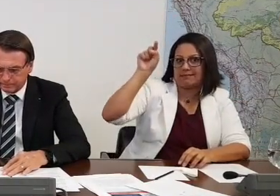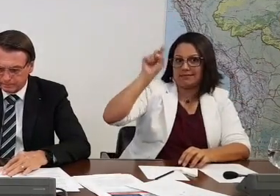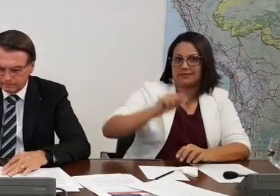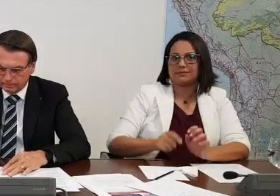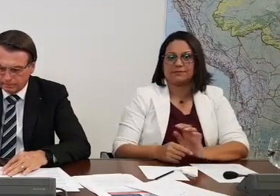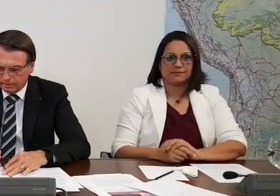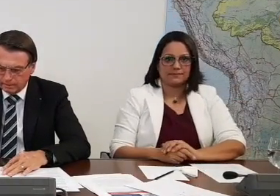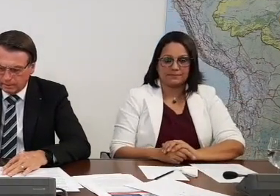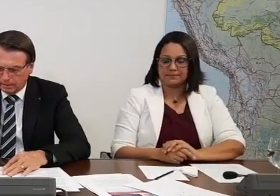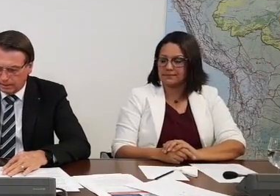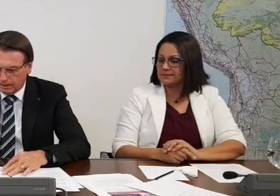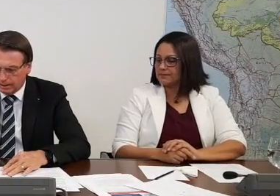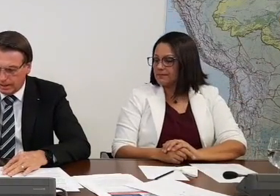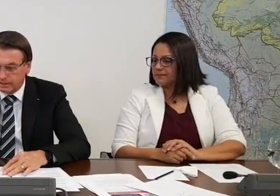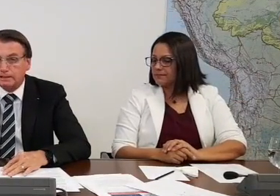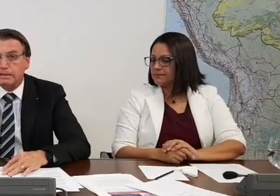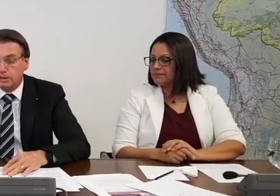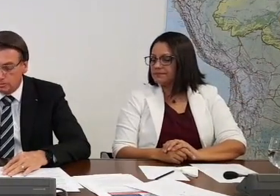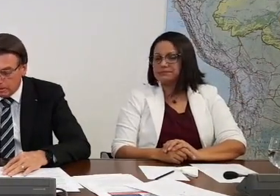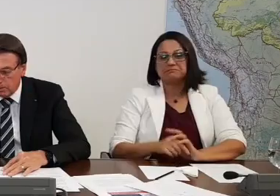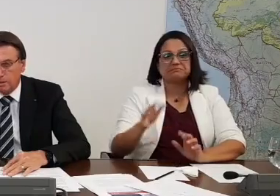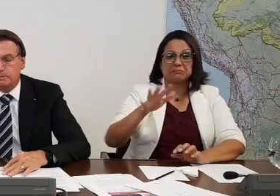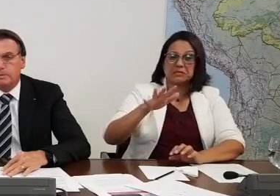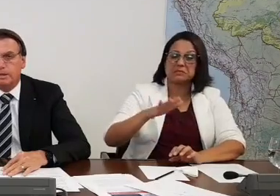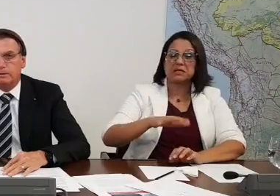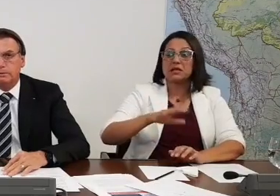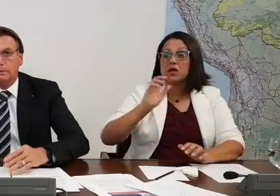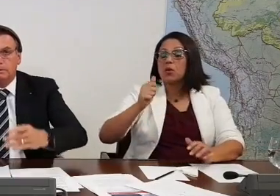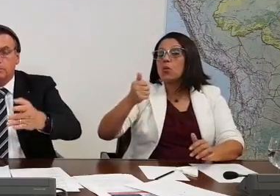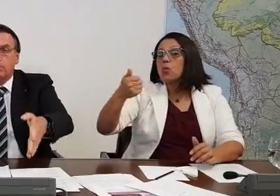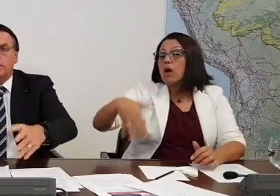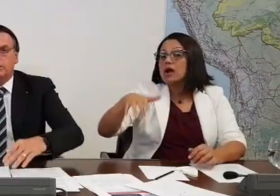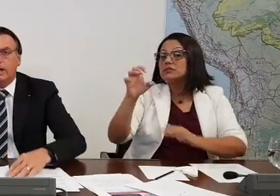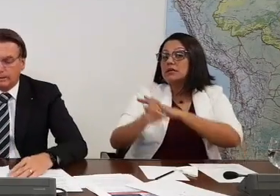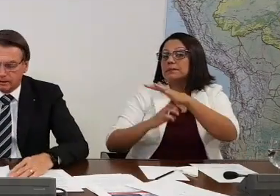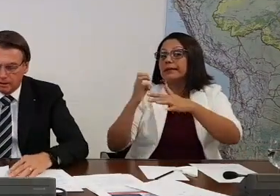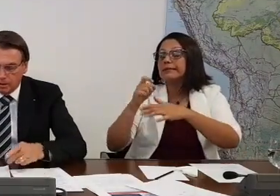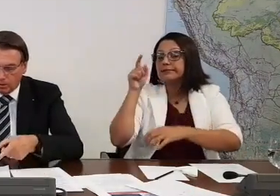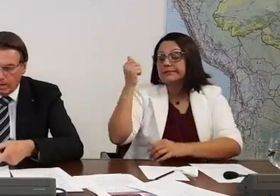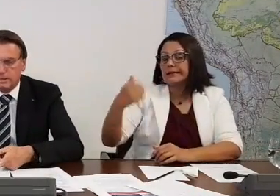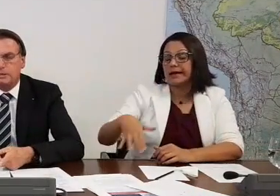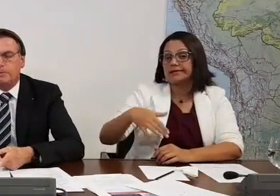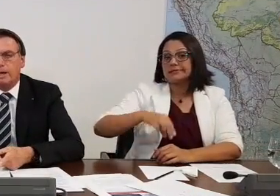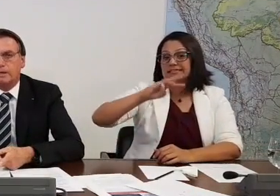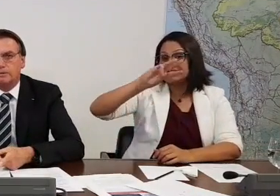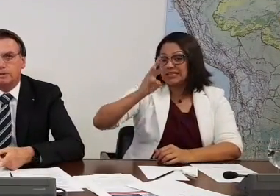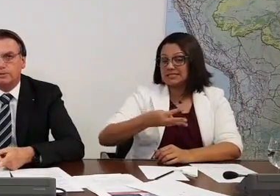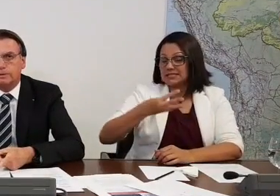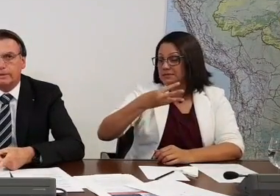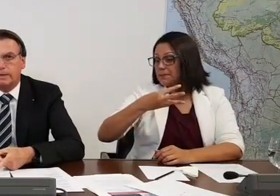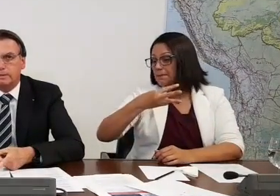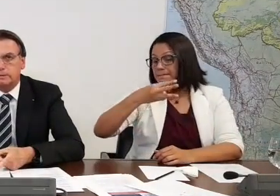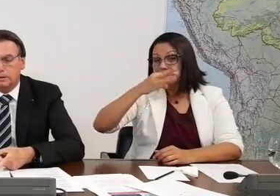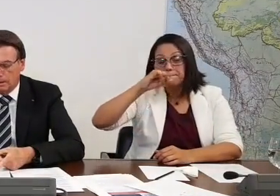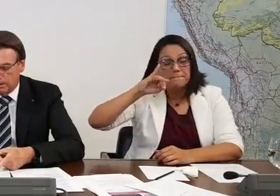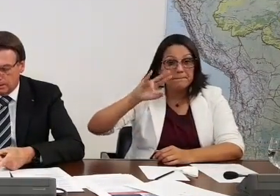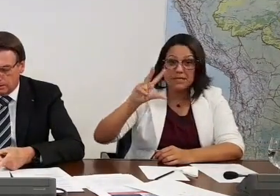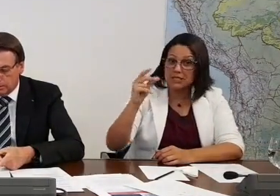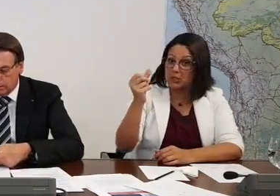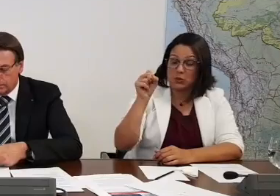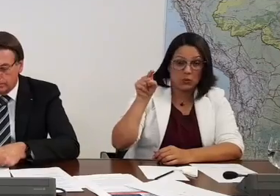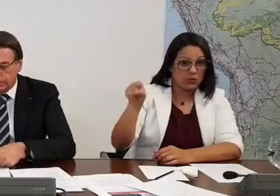ela gasta 300 milhões por ano com energia elétrica. Com essas placas fotovoltaicas,